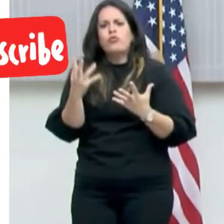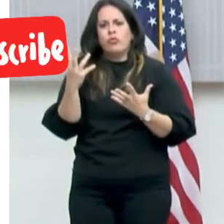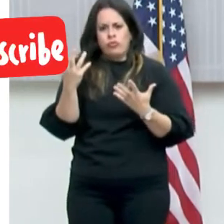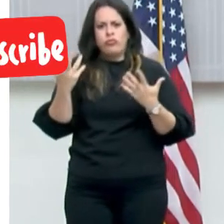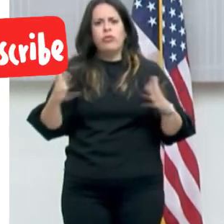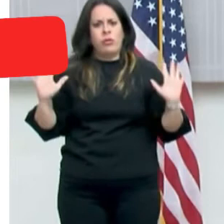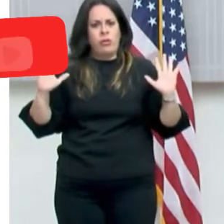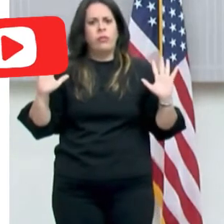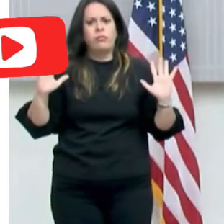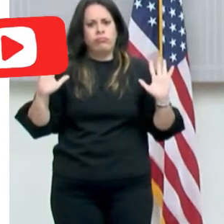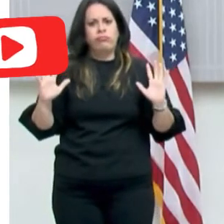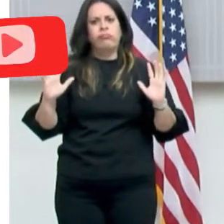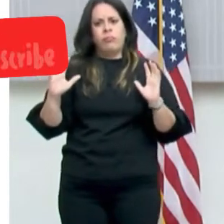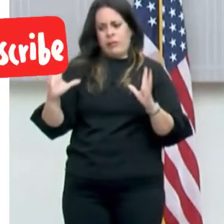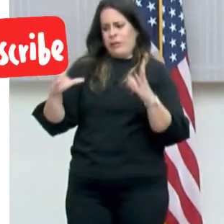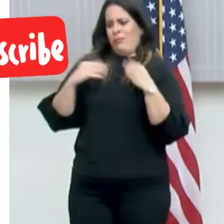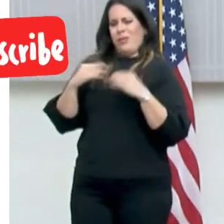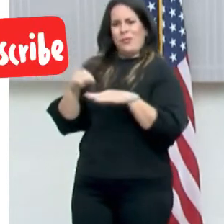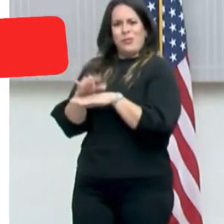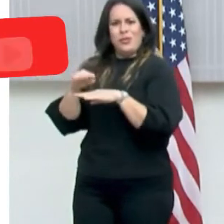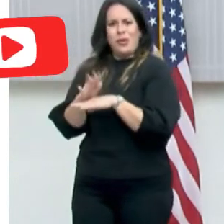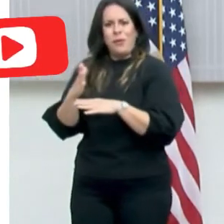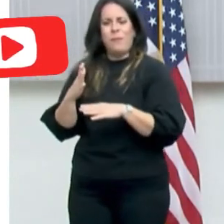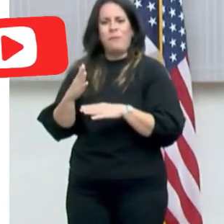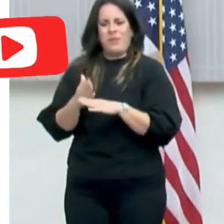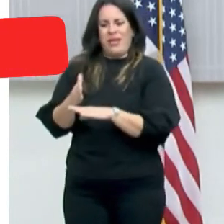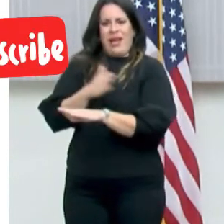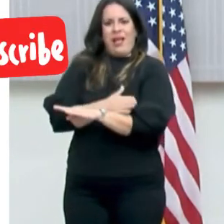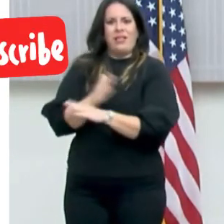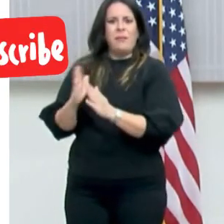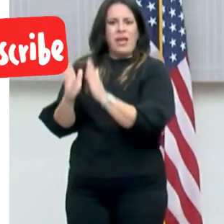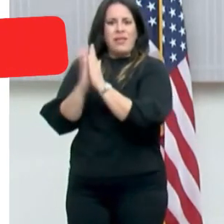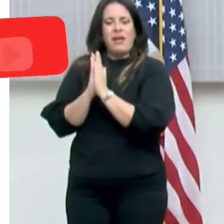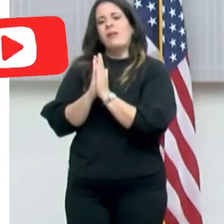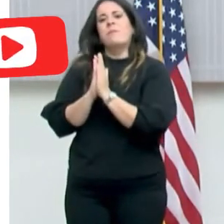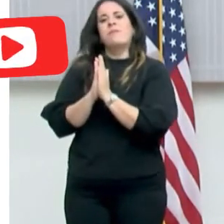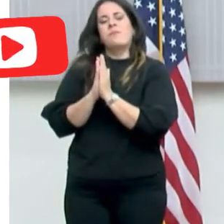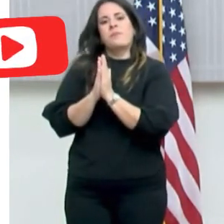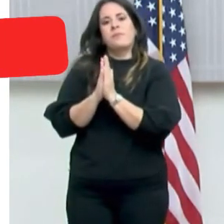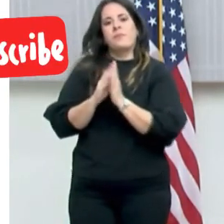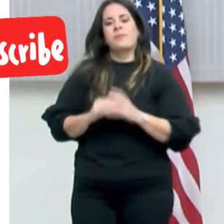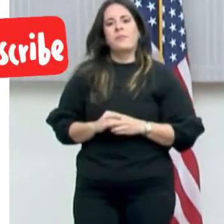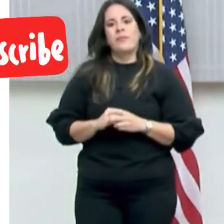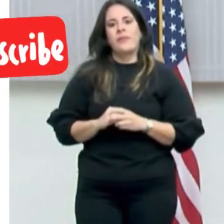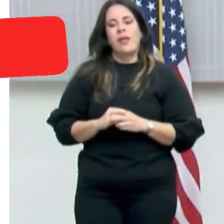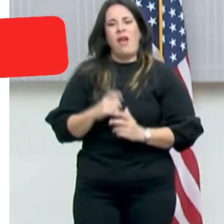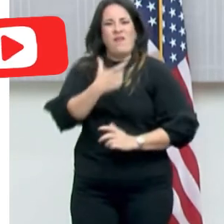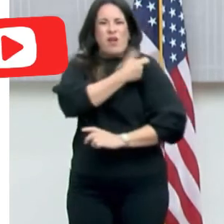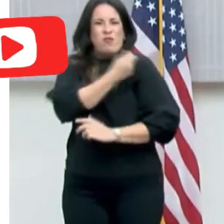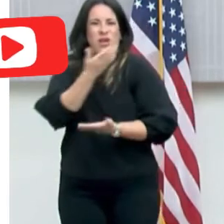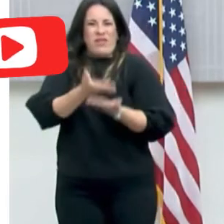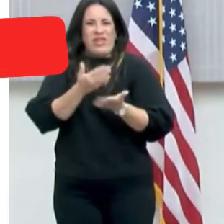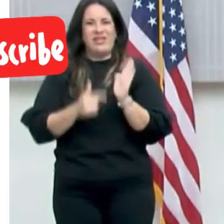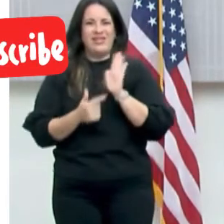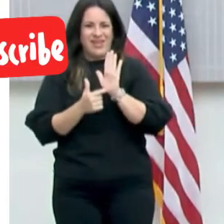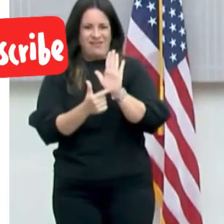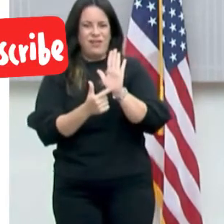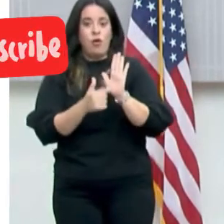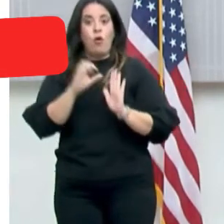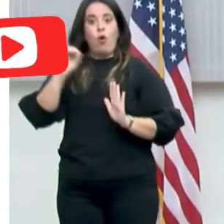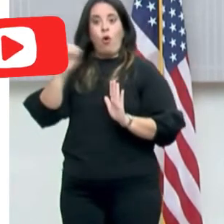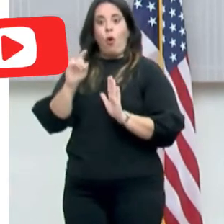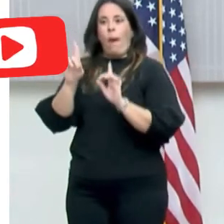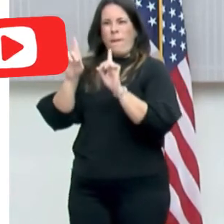exhortación de que pidan la prueba de vacunación o prueba